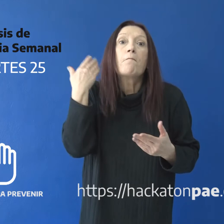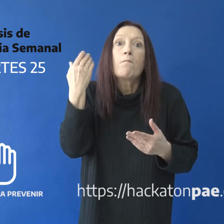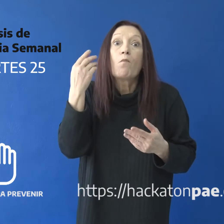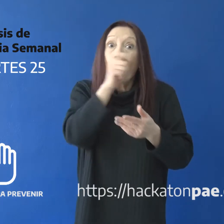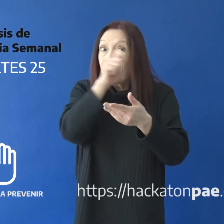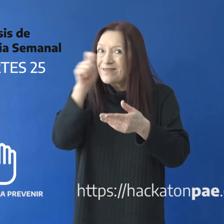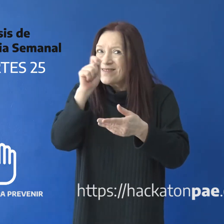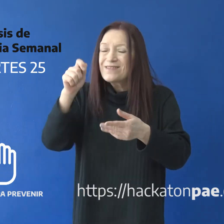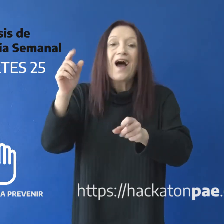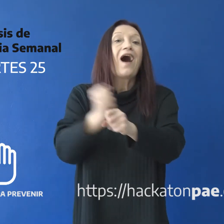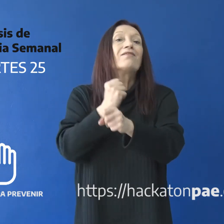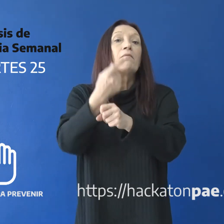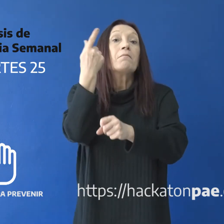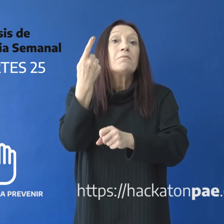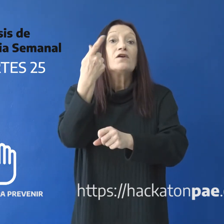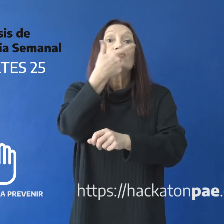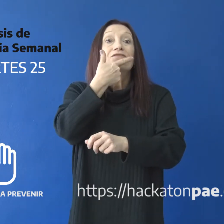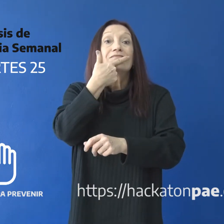inscribirse hasta el 1 de septiembre inclusive.